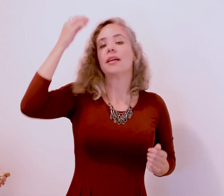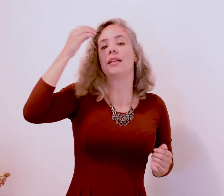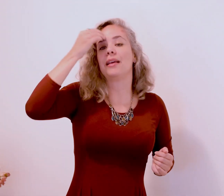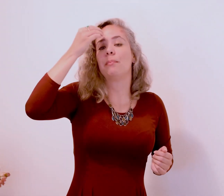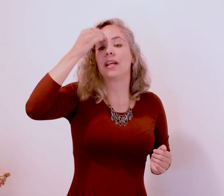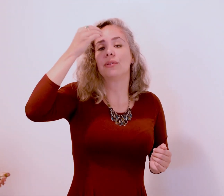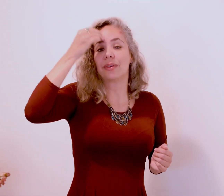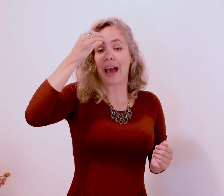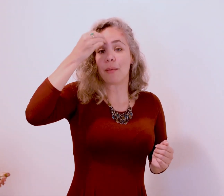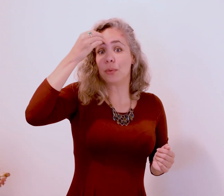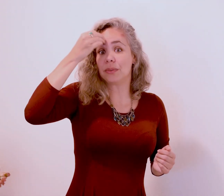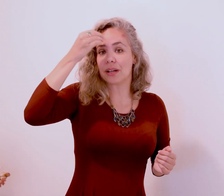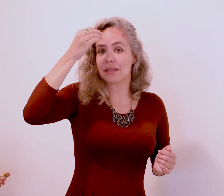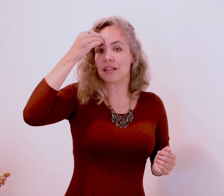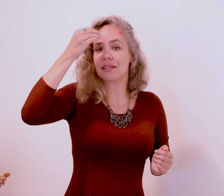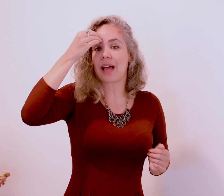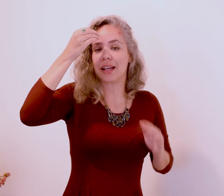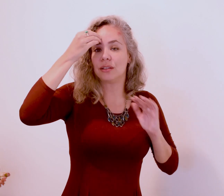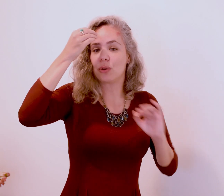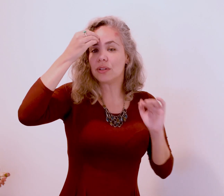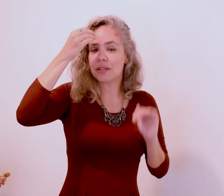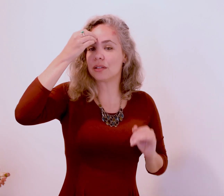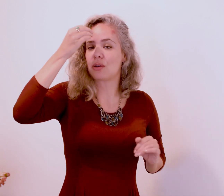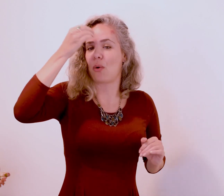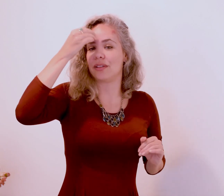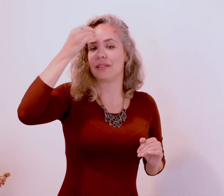Lembrando que a abundância está em todas as coisas